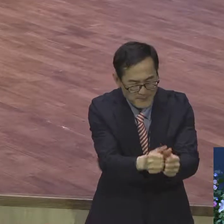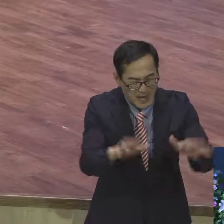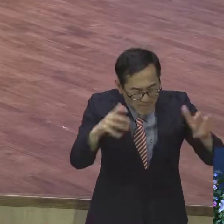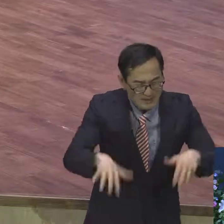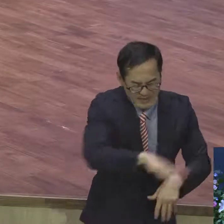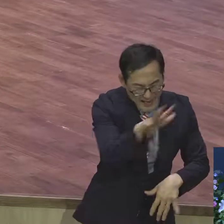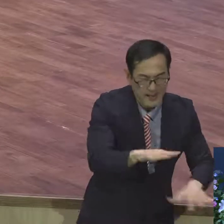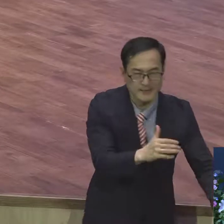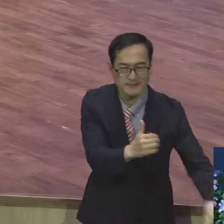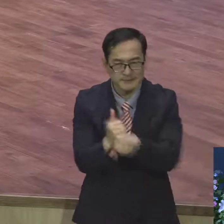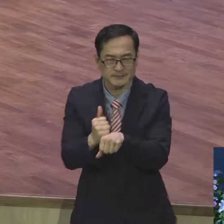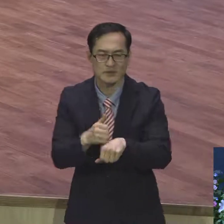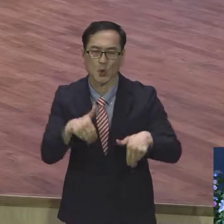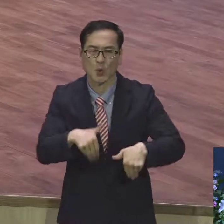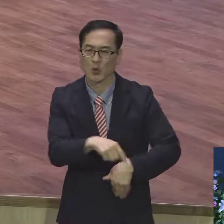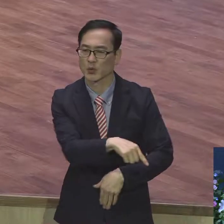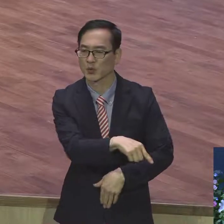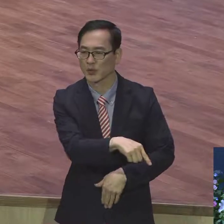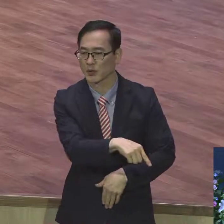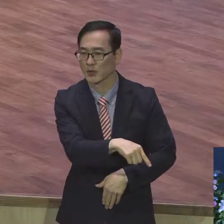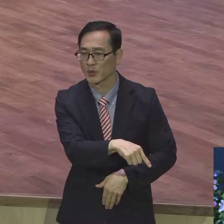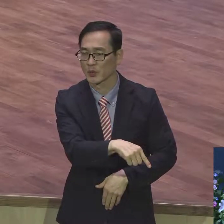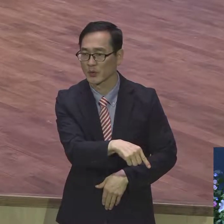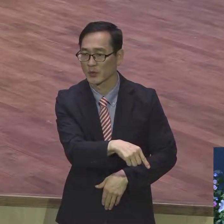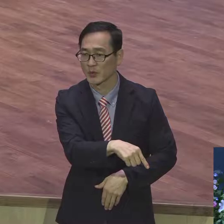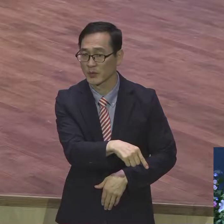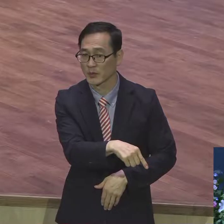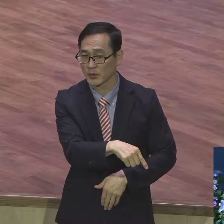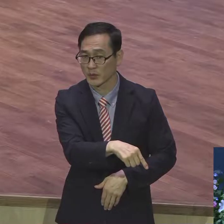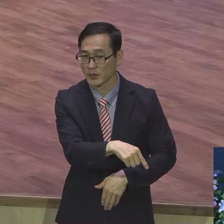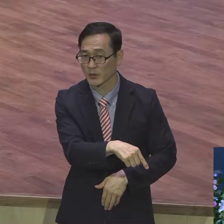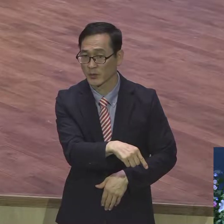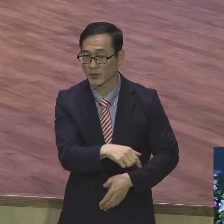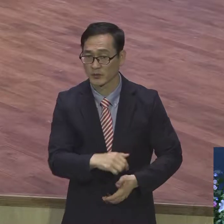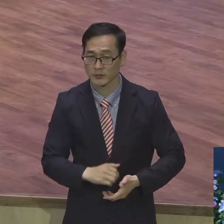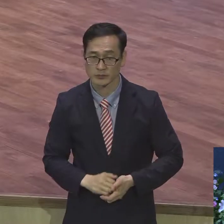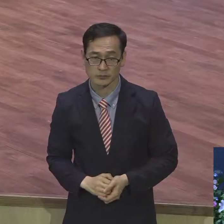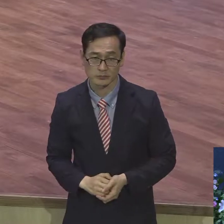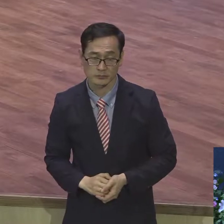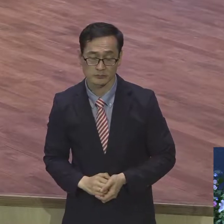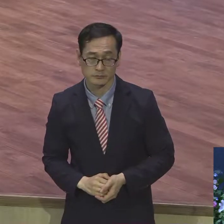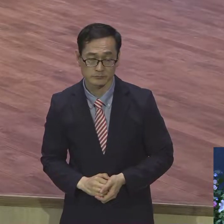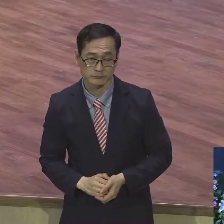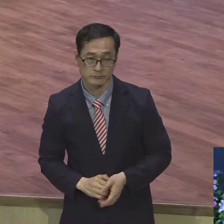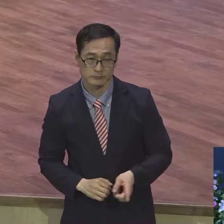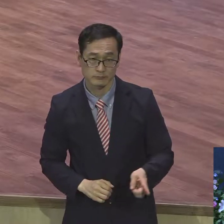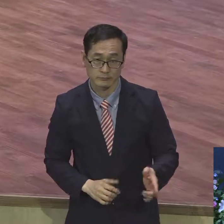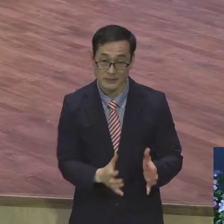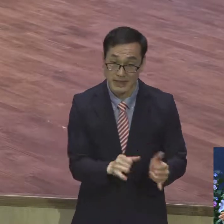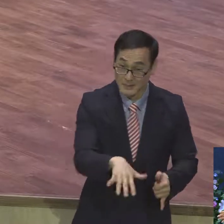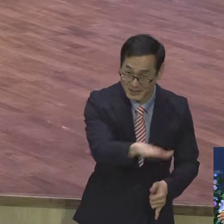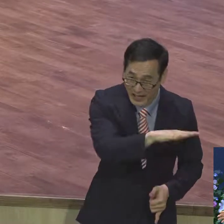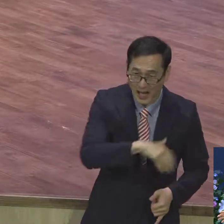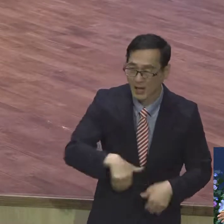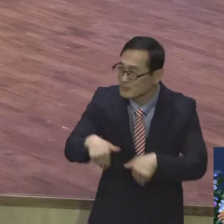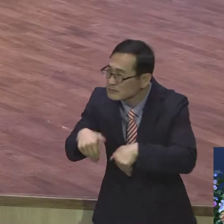다 다 다 봐와서 그걸 로마가 다 찾아 버리고 그리고 그 백성들은 다 졸지에 하루아침에 다